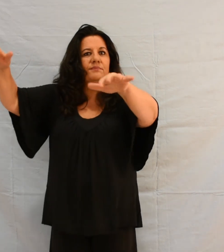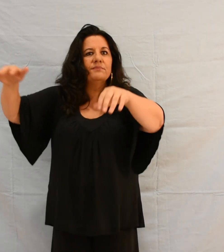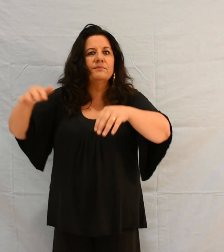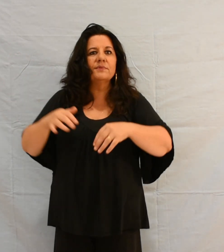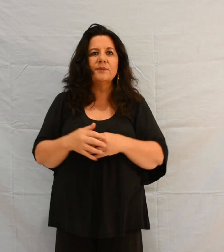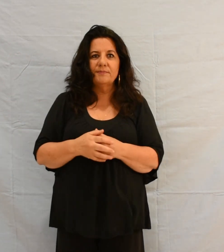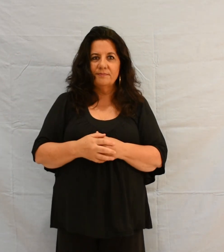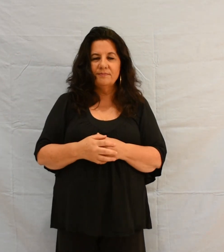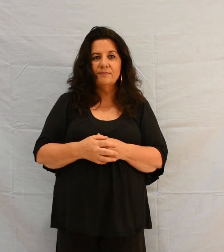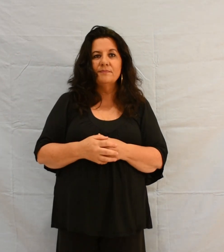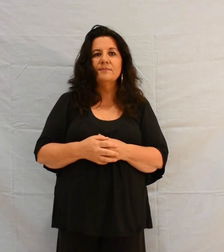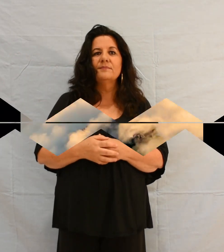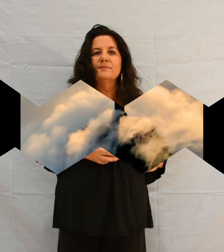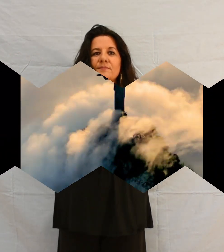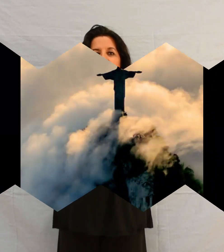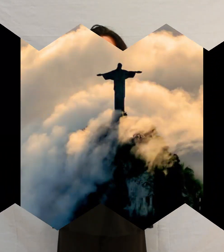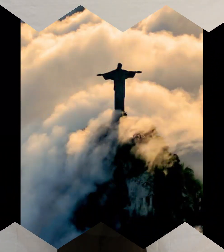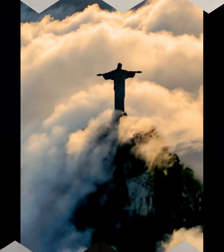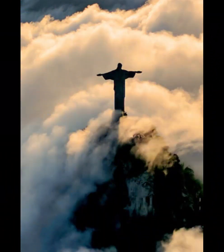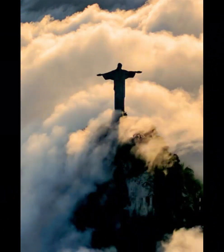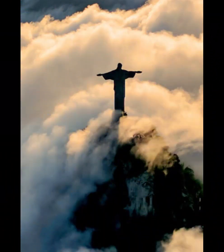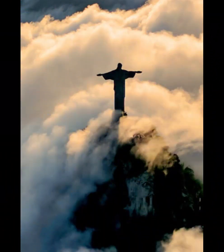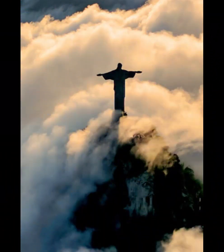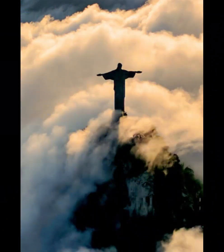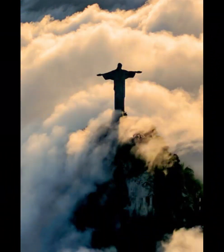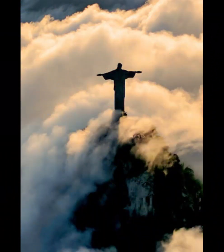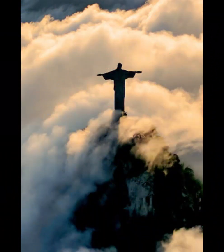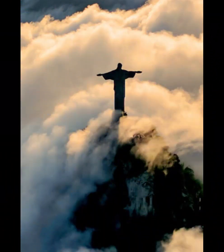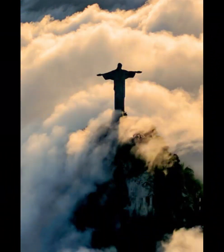faut qu'il se dans les